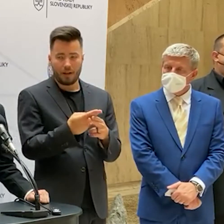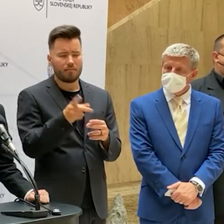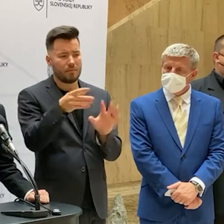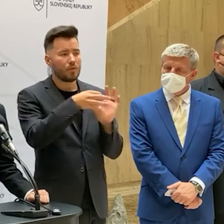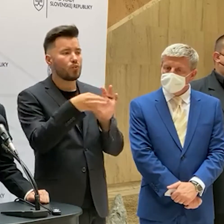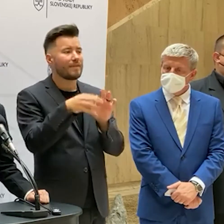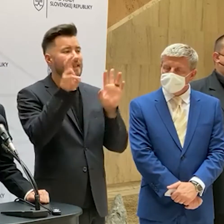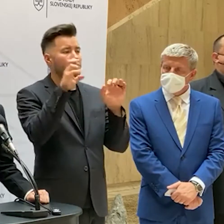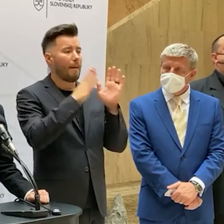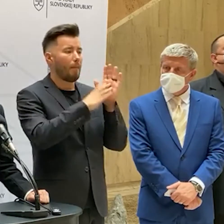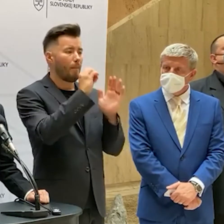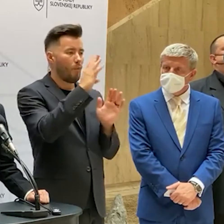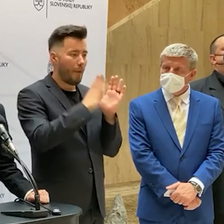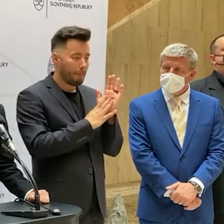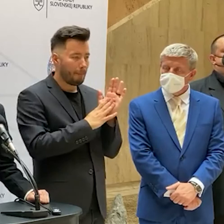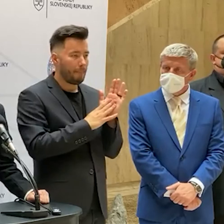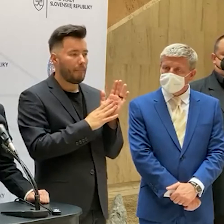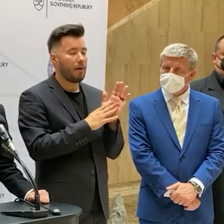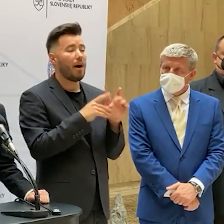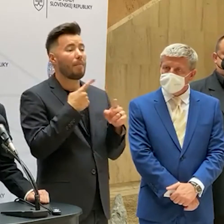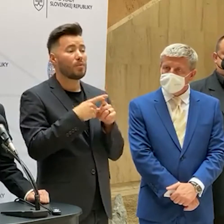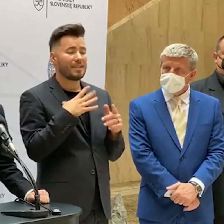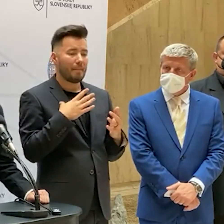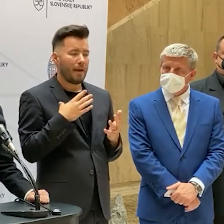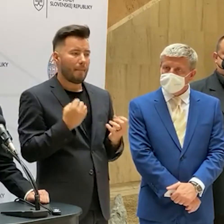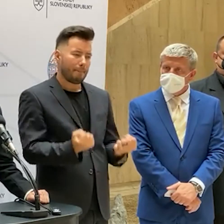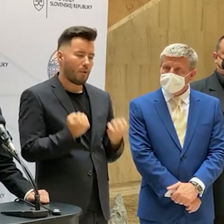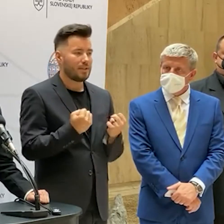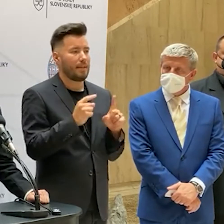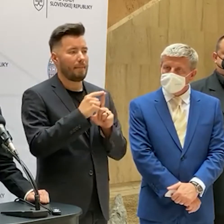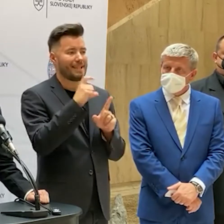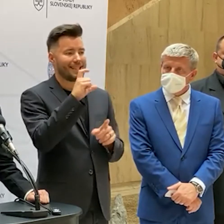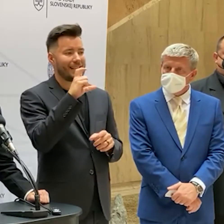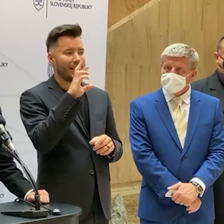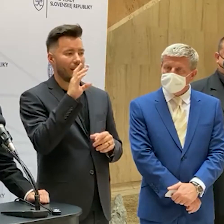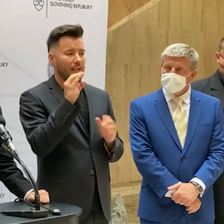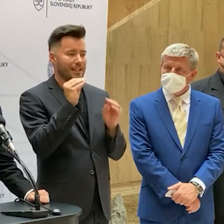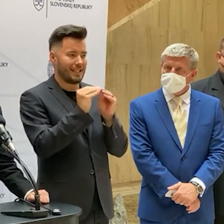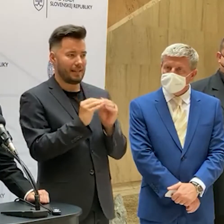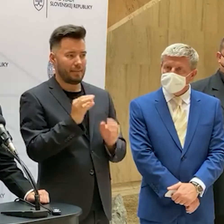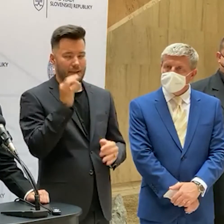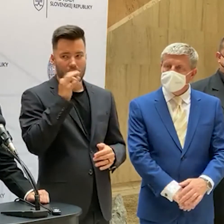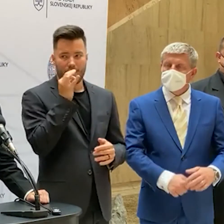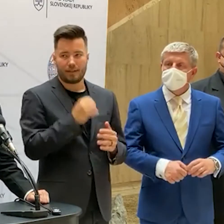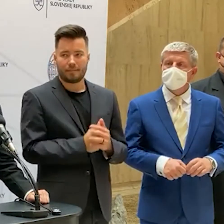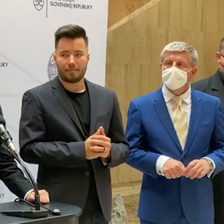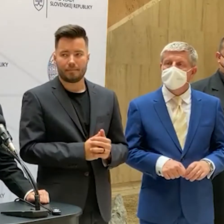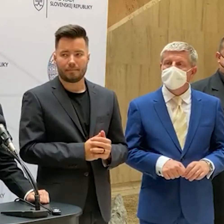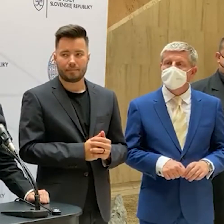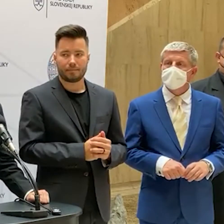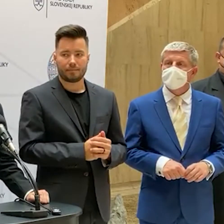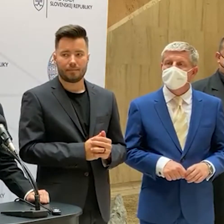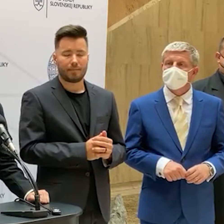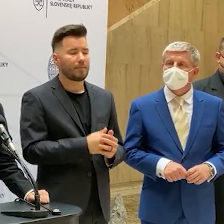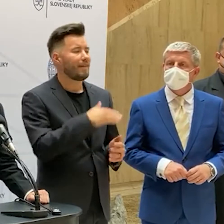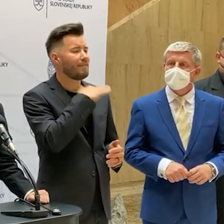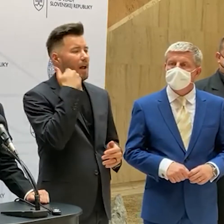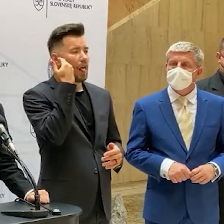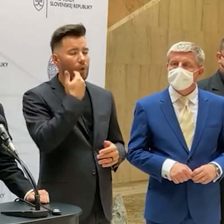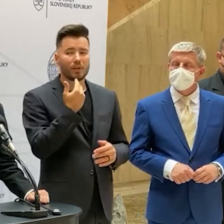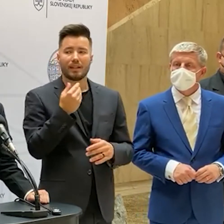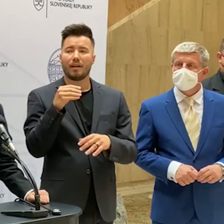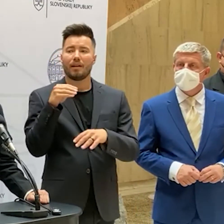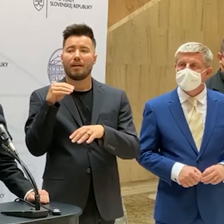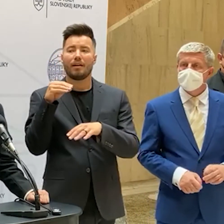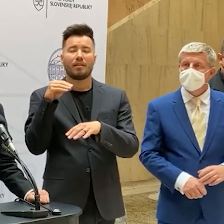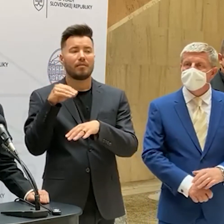spôsobom chceme prejsť čo najviac do PCR testovania. Ešte sa stiažujú mnohí, čo sa zaočkovali AstraZeneca hneď, ako bolo možné, že teraz sú znevyhodnení, lebo ešte